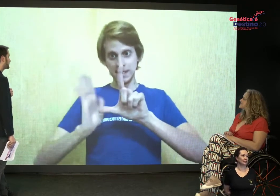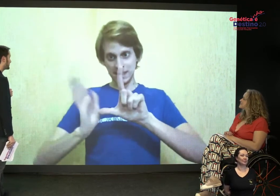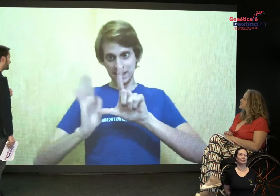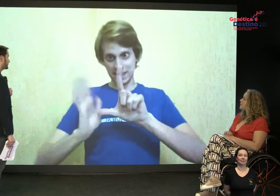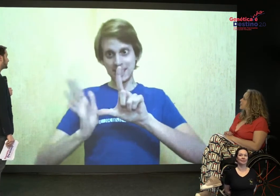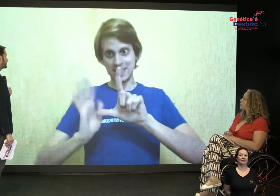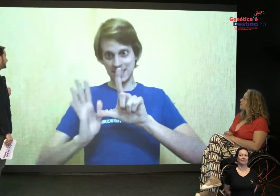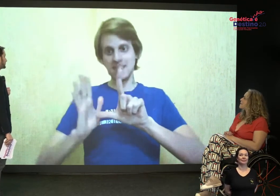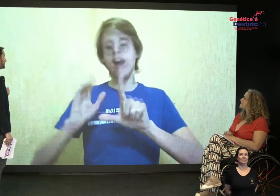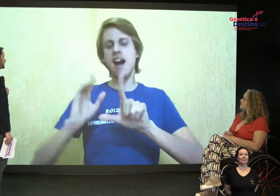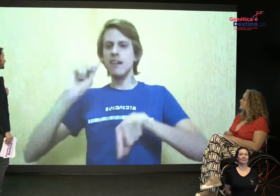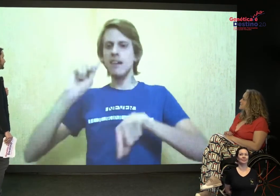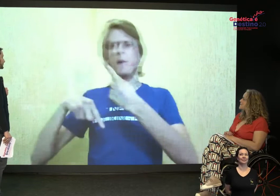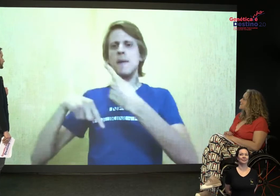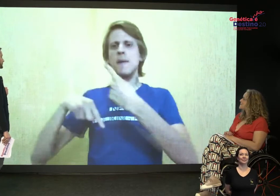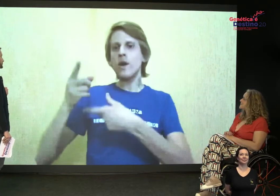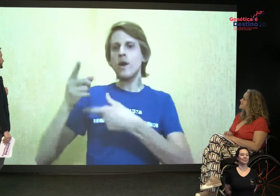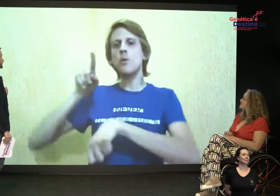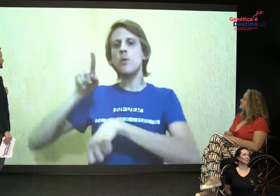Libras.